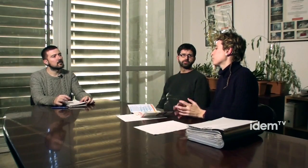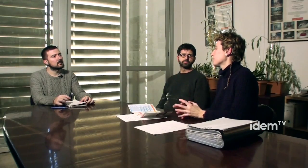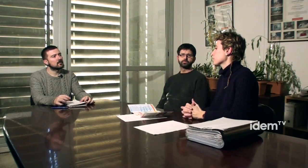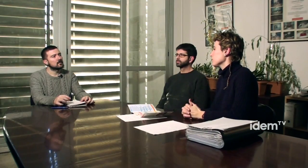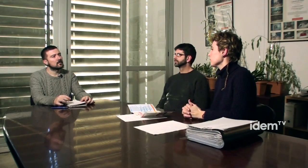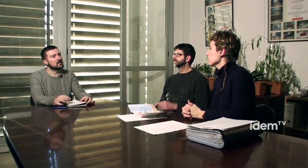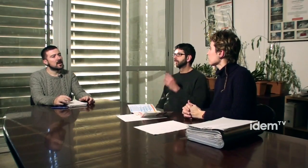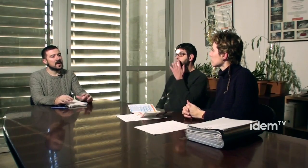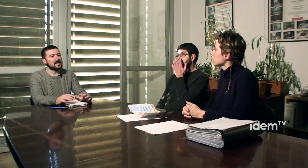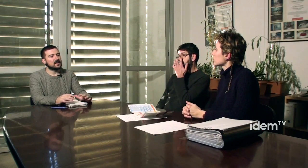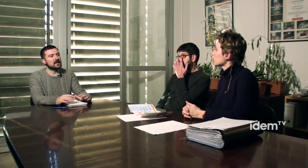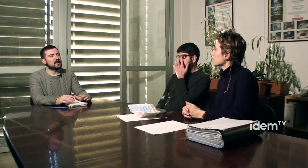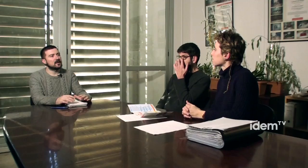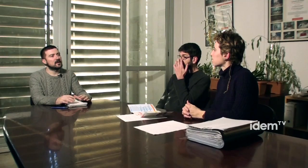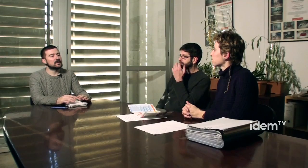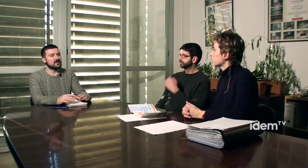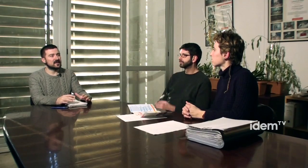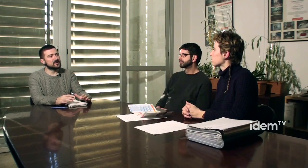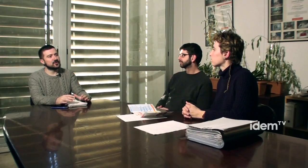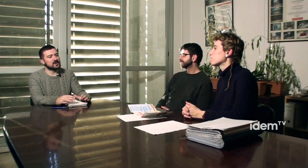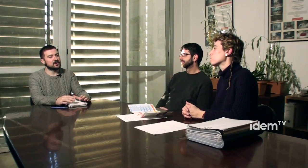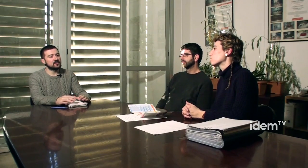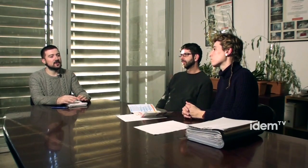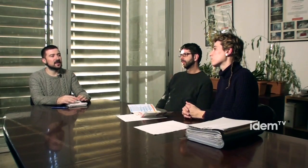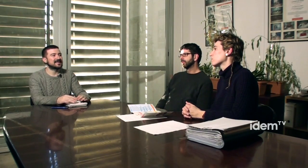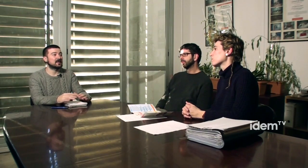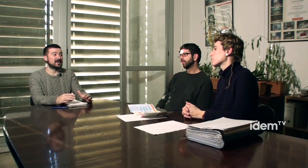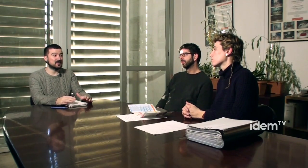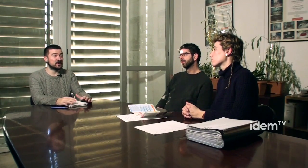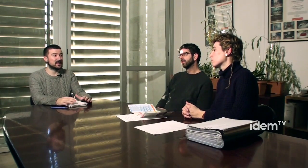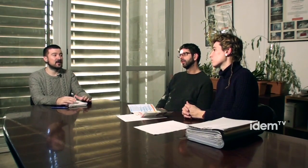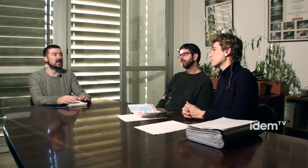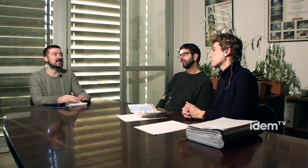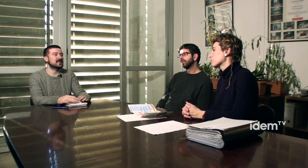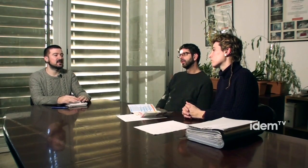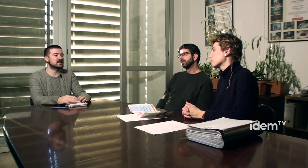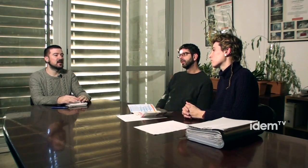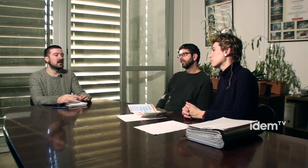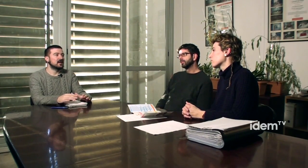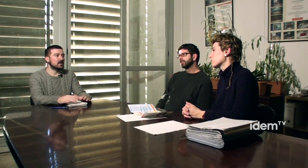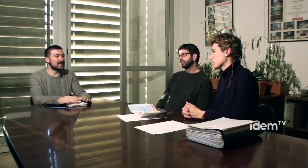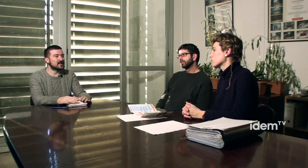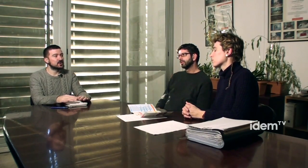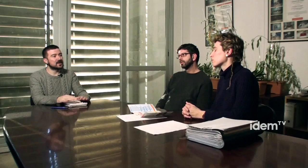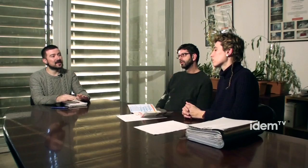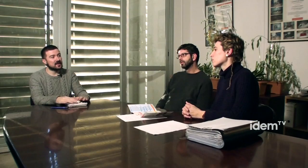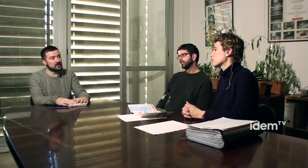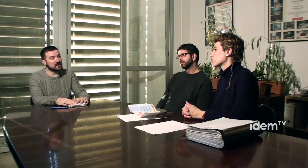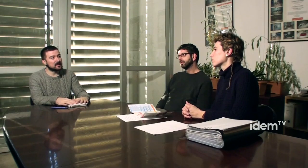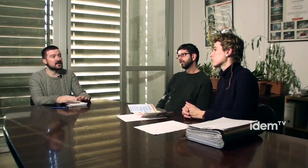ens coneixin. És aquest tema. Les diferents associacions estan repartides per tota Catalunya. És igual ser sort a Barcelona que